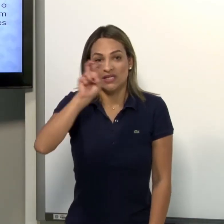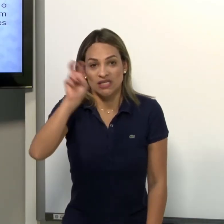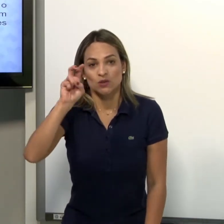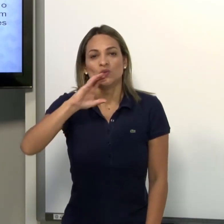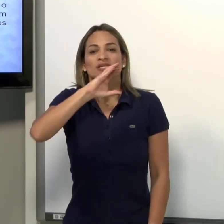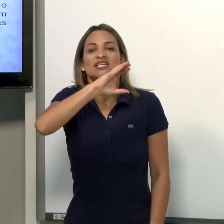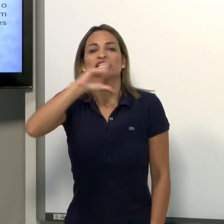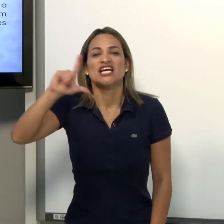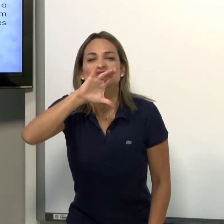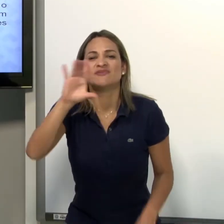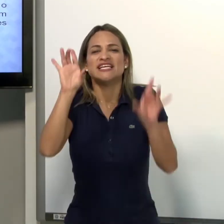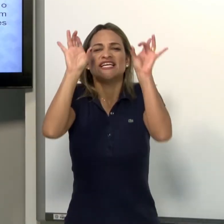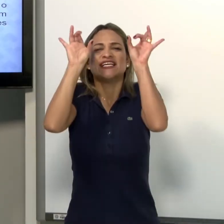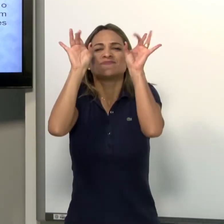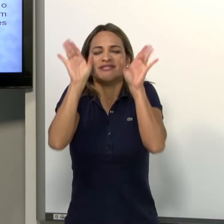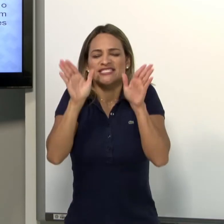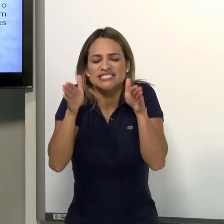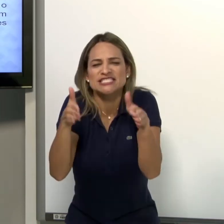O quinto classificador.